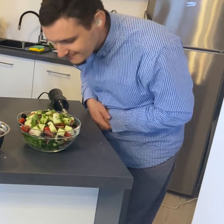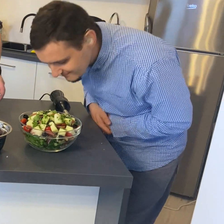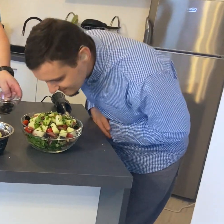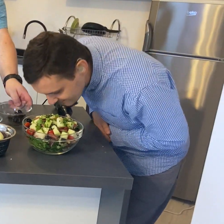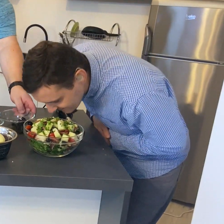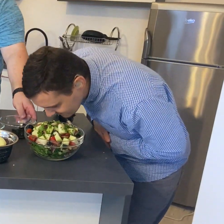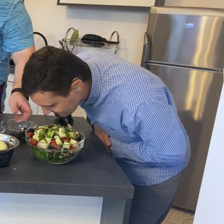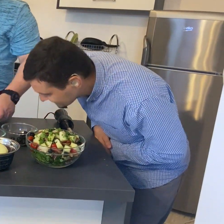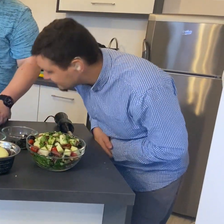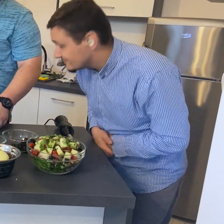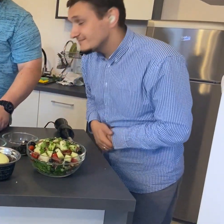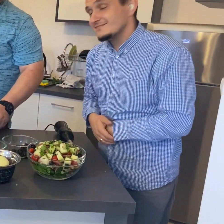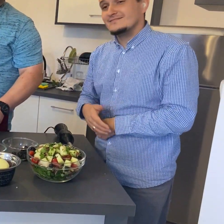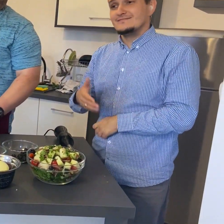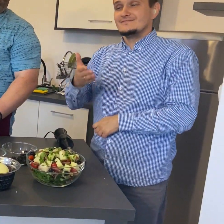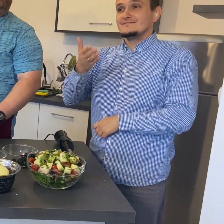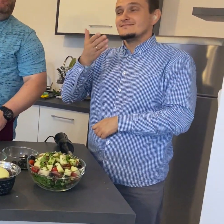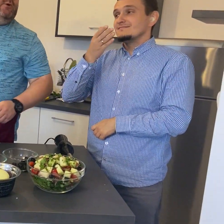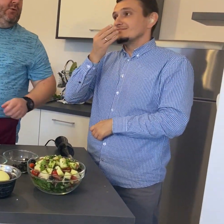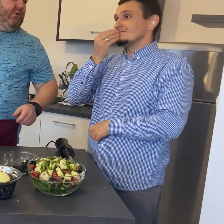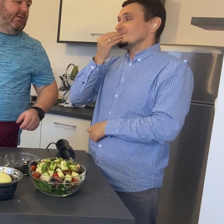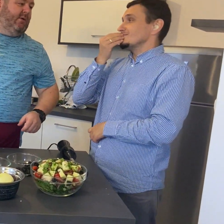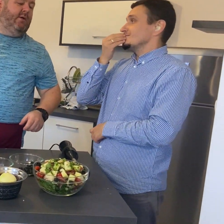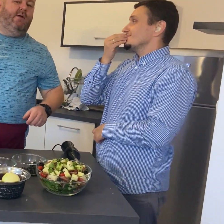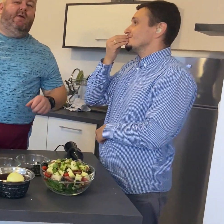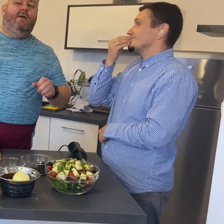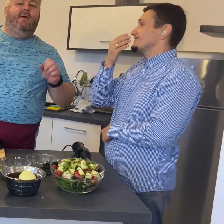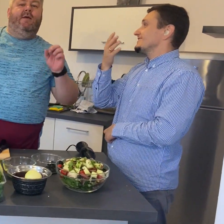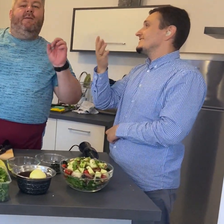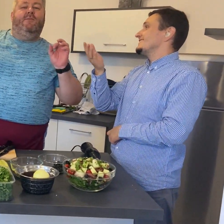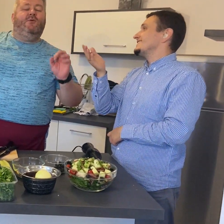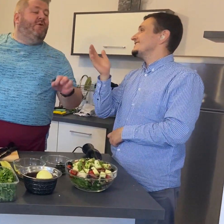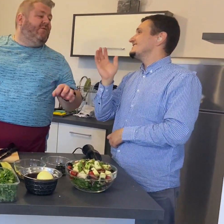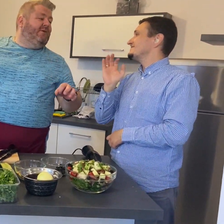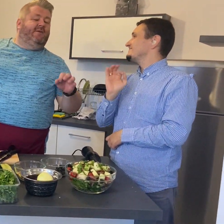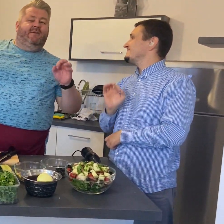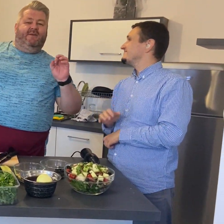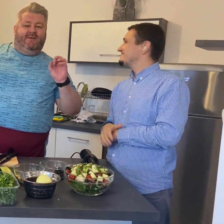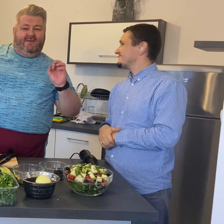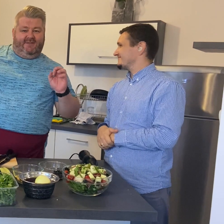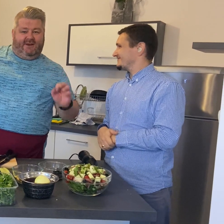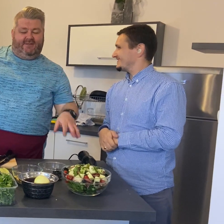Do tego przygotujemy miodowy dressing.